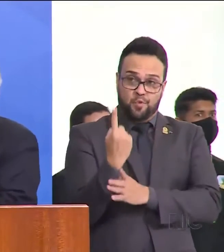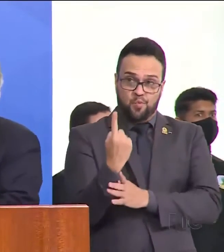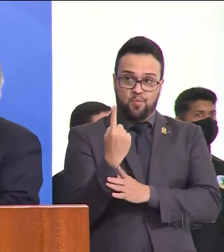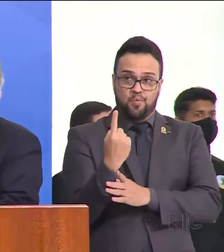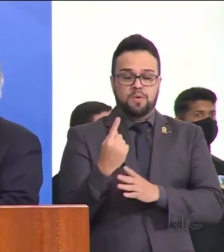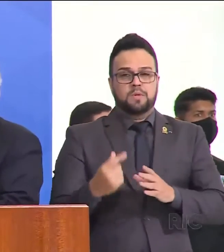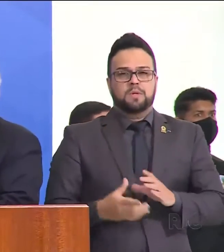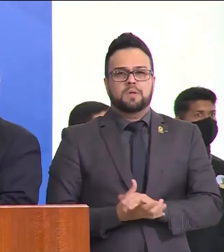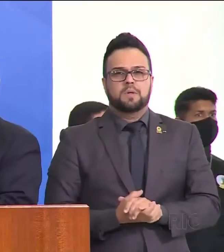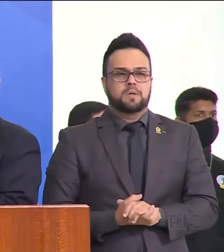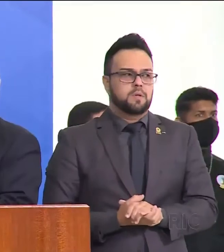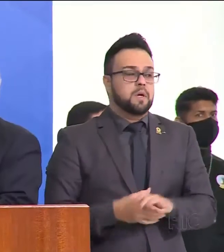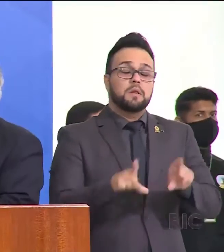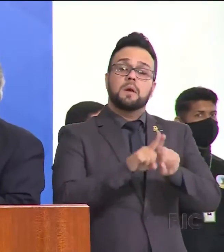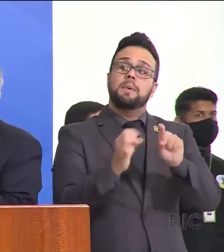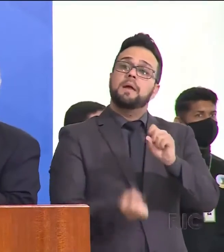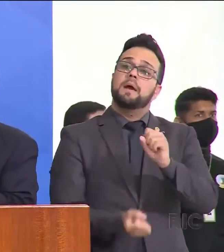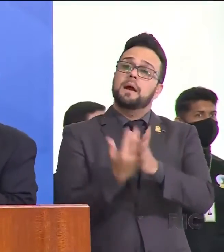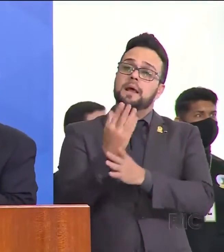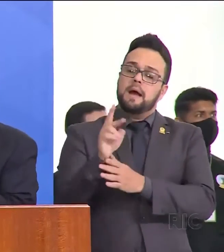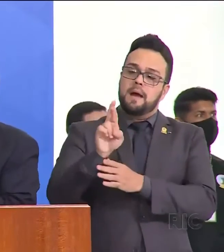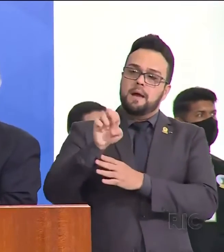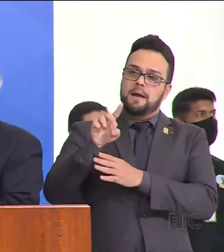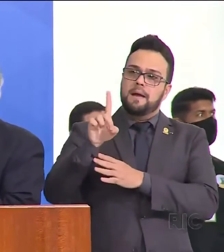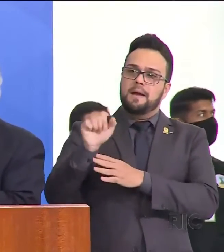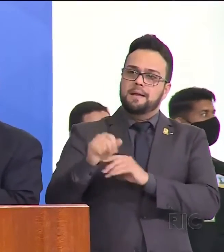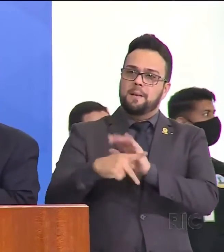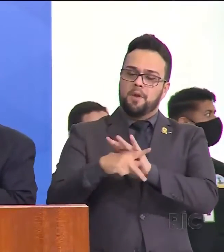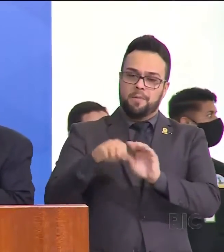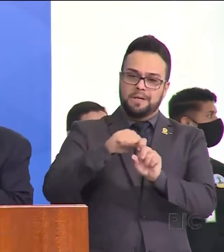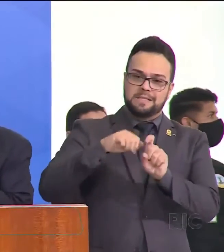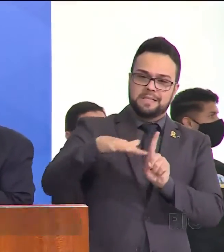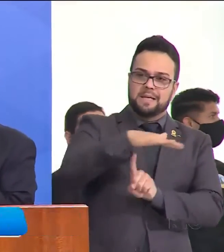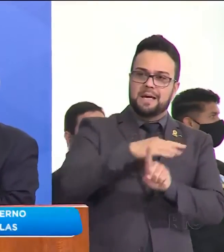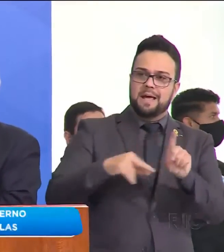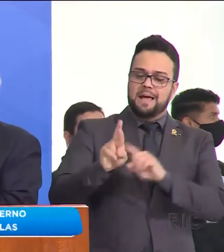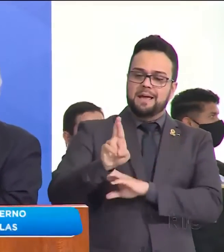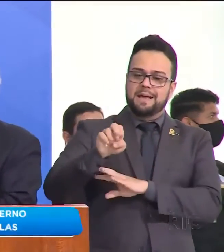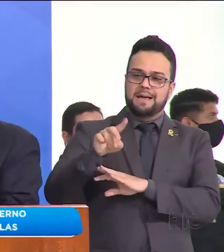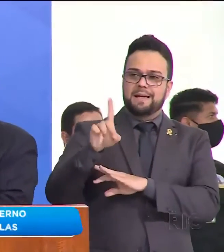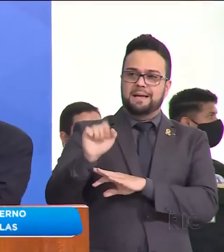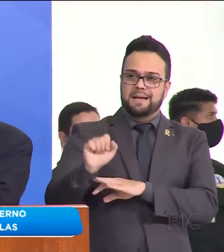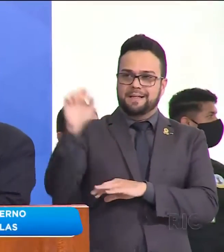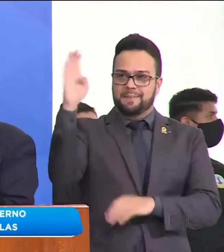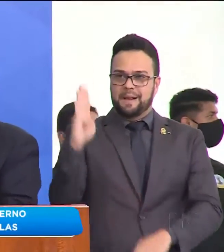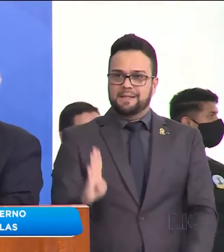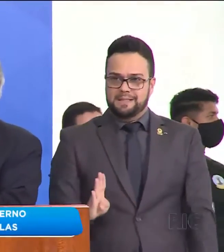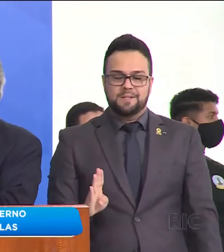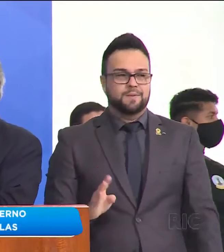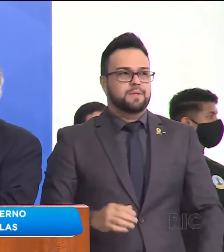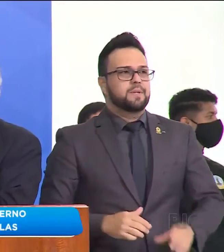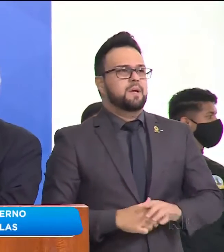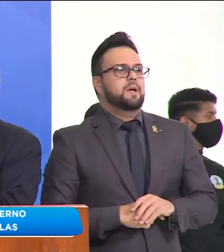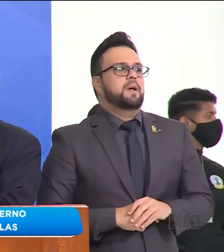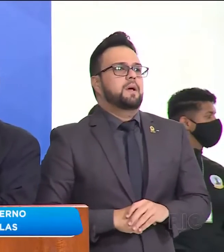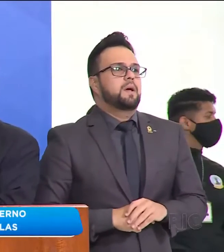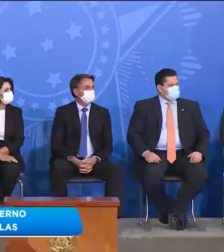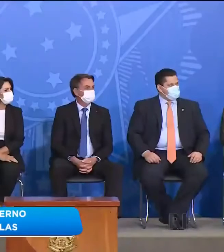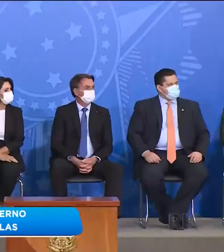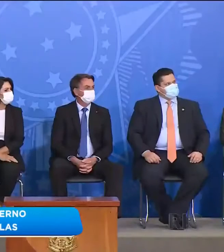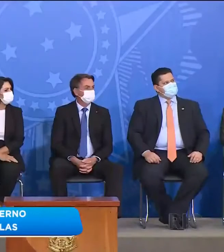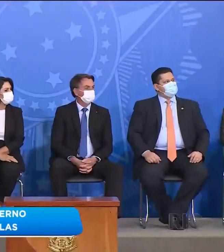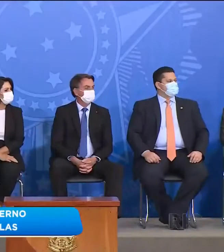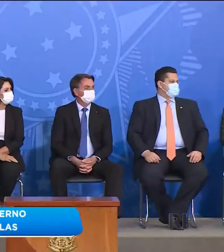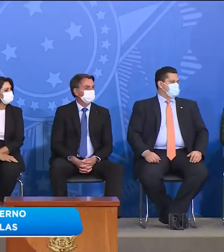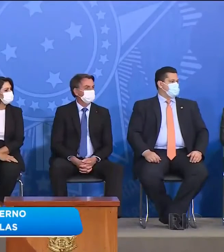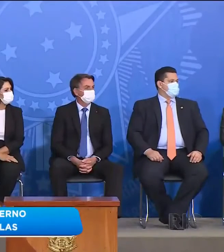criar a renda de cidadania, o Renda Brasil, acima desse nível que está aí.